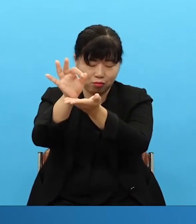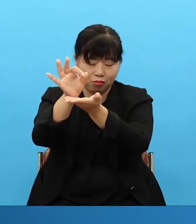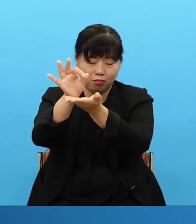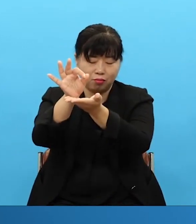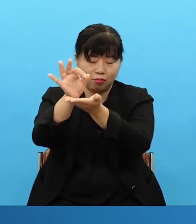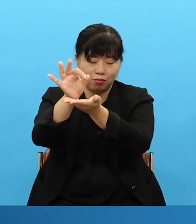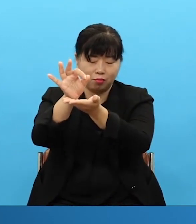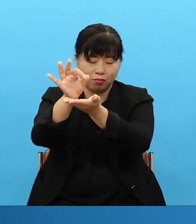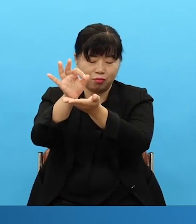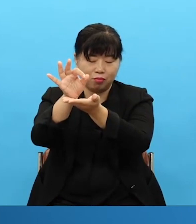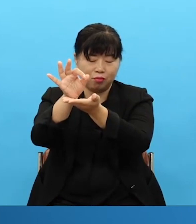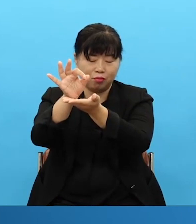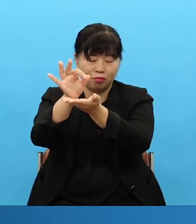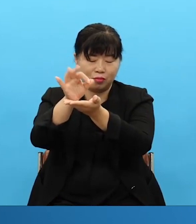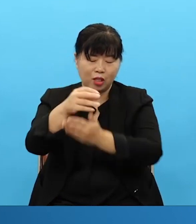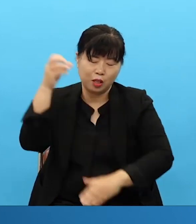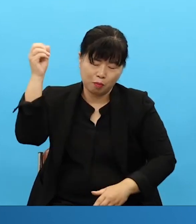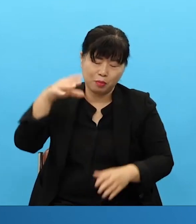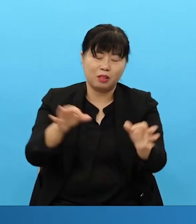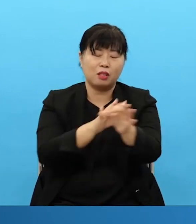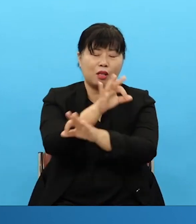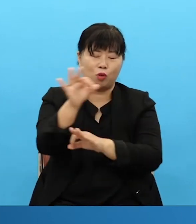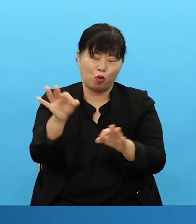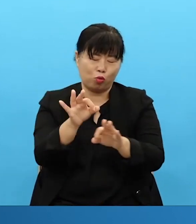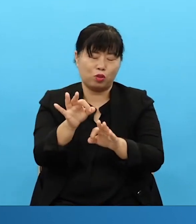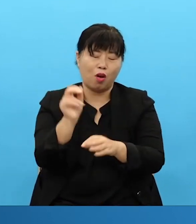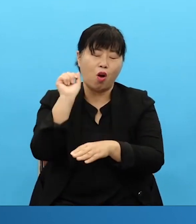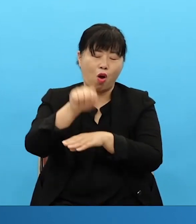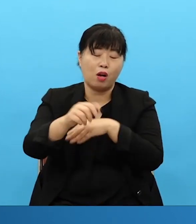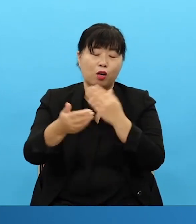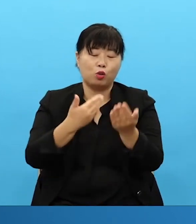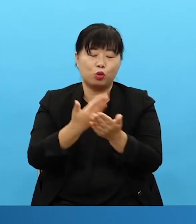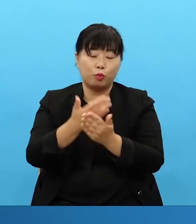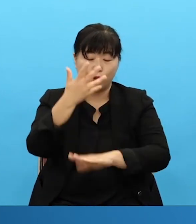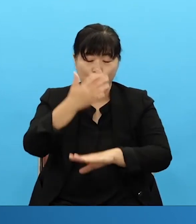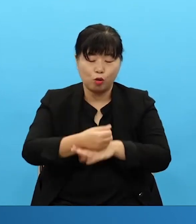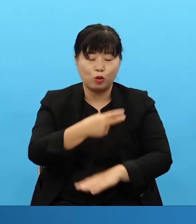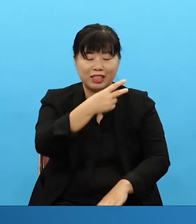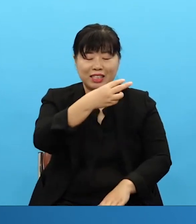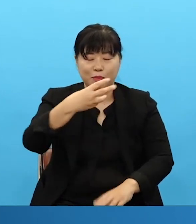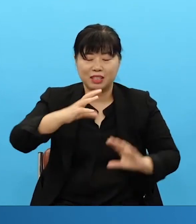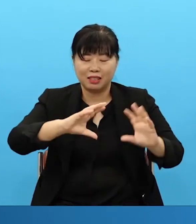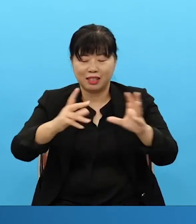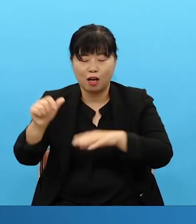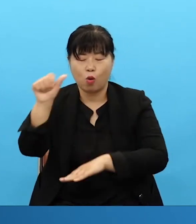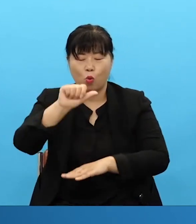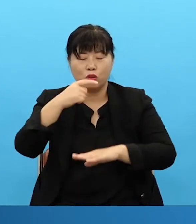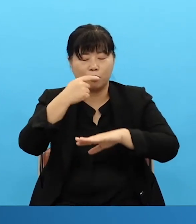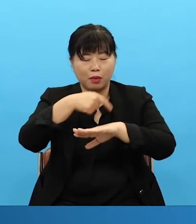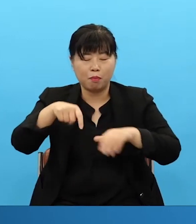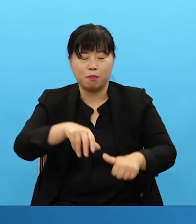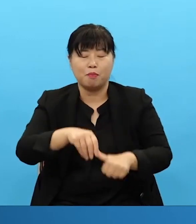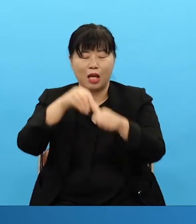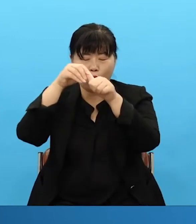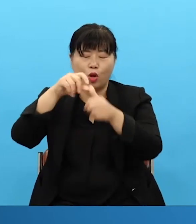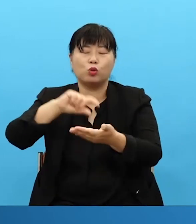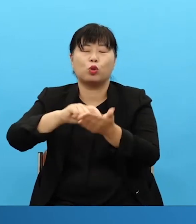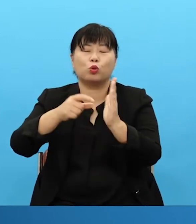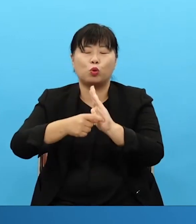빛의 경계로 역사하셔서 이삼칠나라고 종종을 살릴 수 있는 물질이 되게 하야 주옵소서